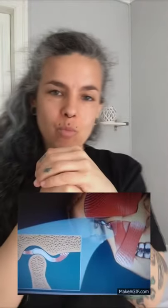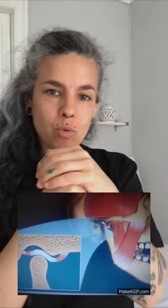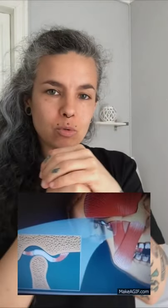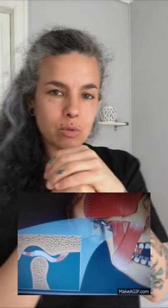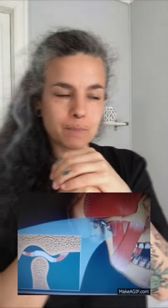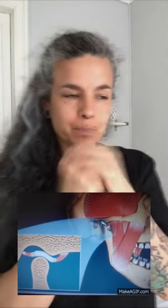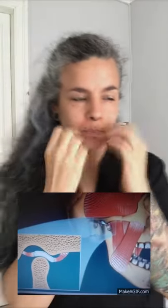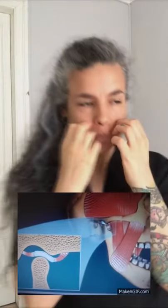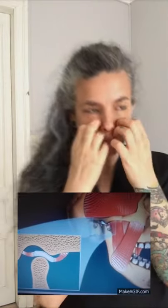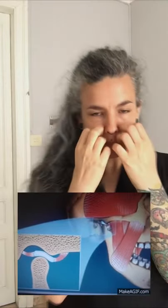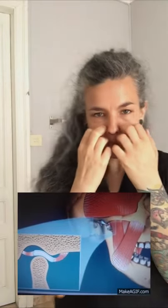impulso.